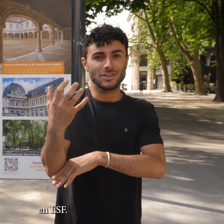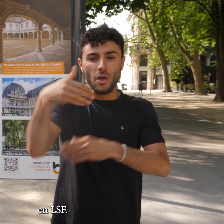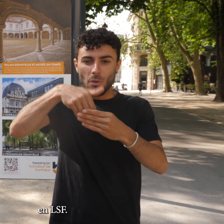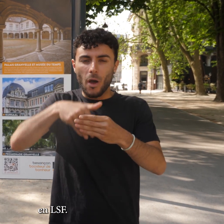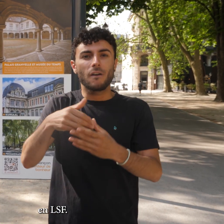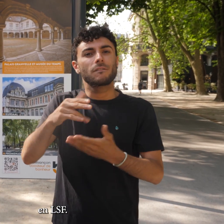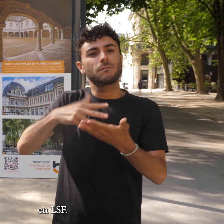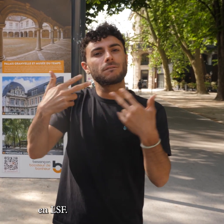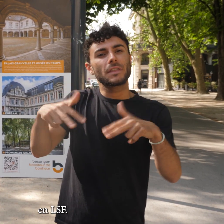LSF.